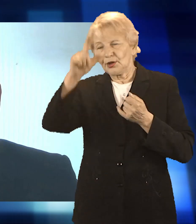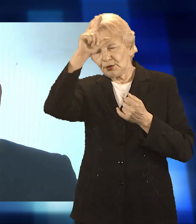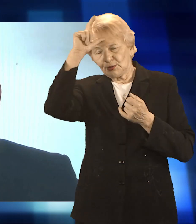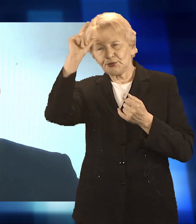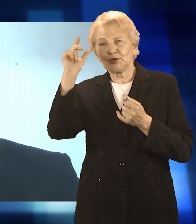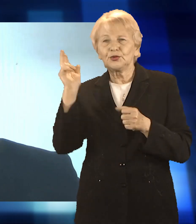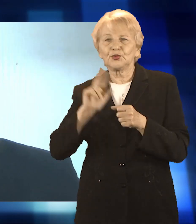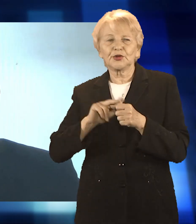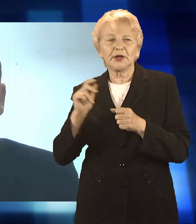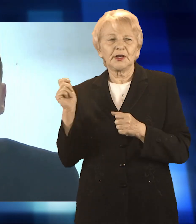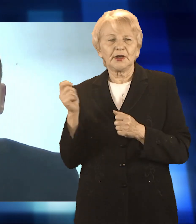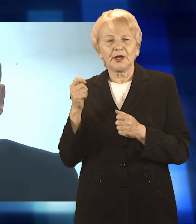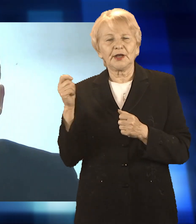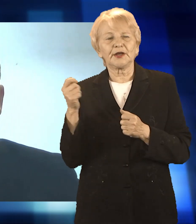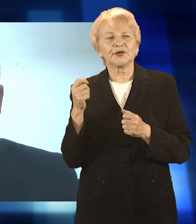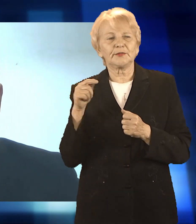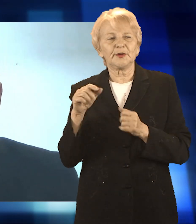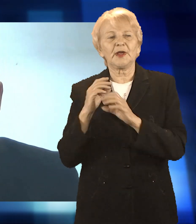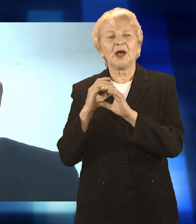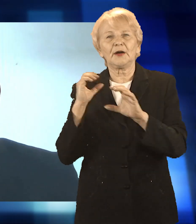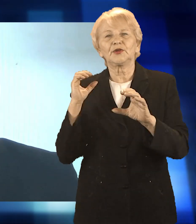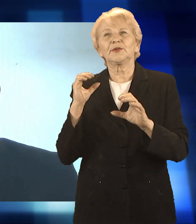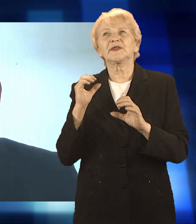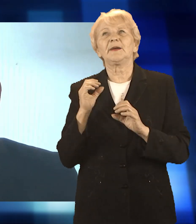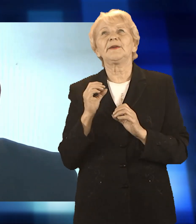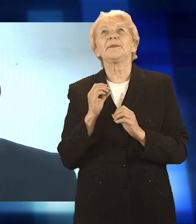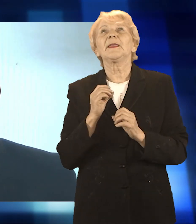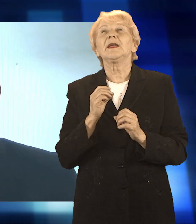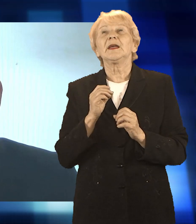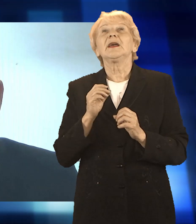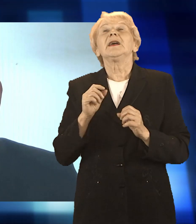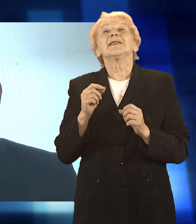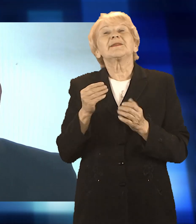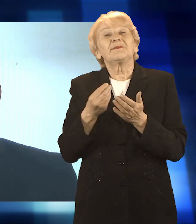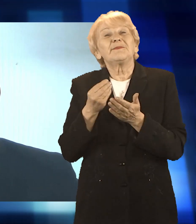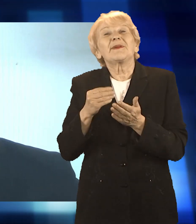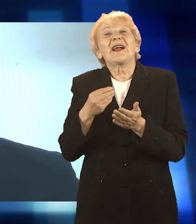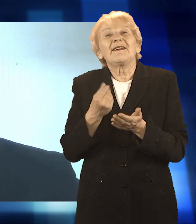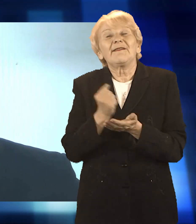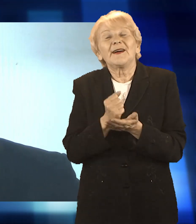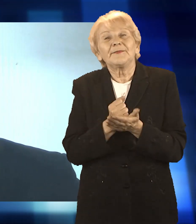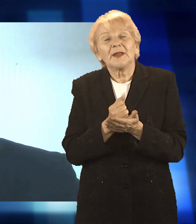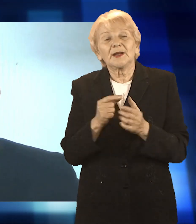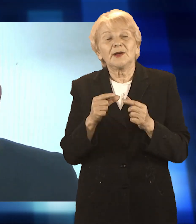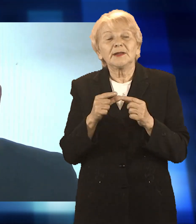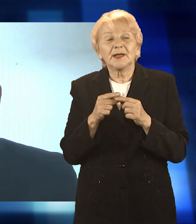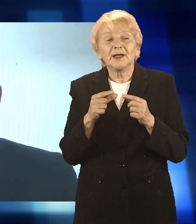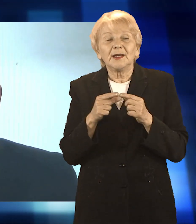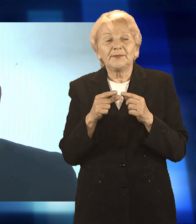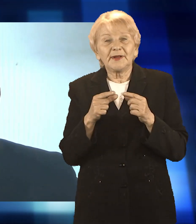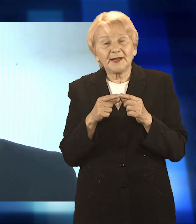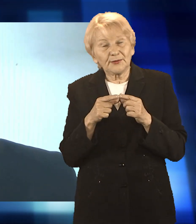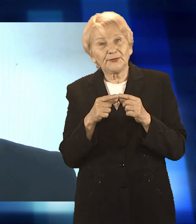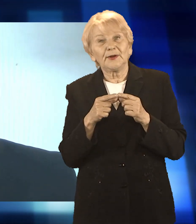największy nacisk kładziemy na zabezpieczenie naszych kierowców. To jest temat, który